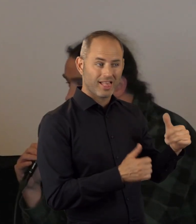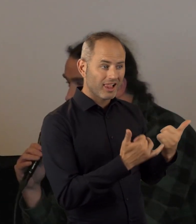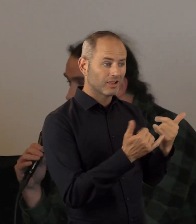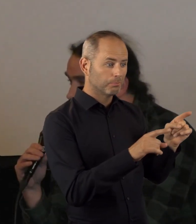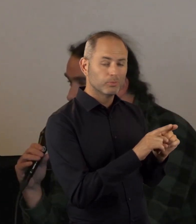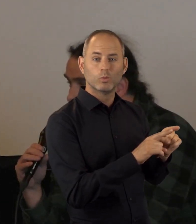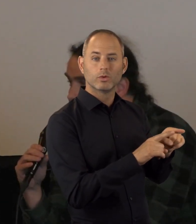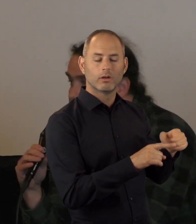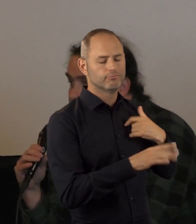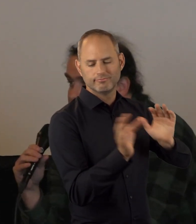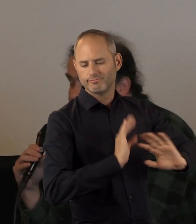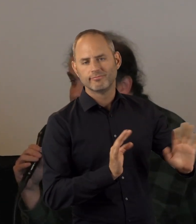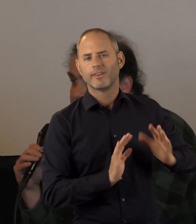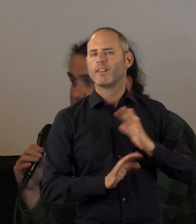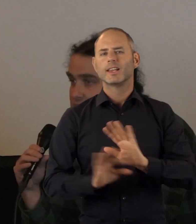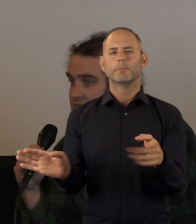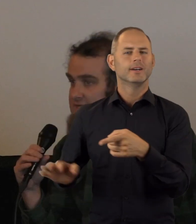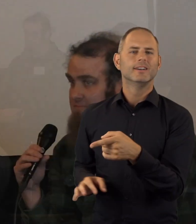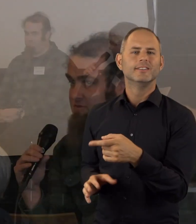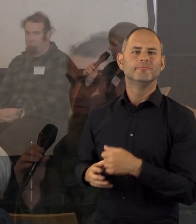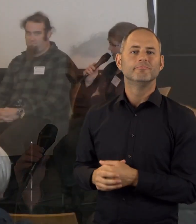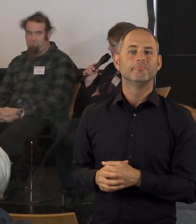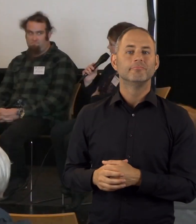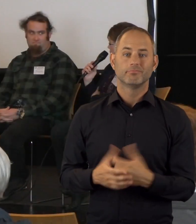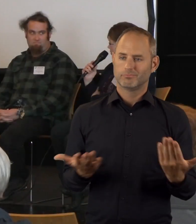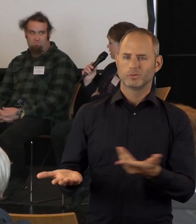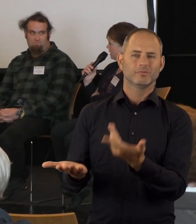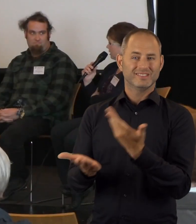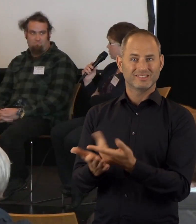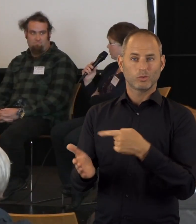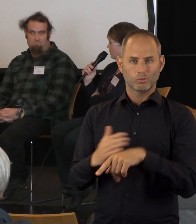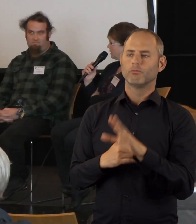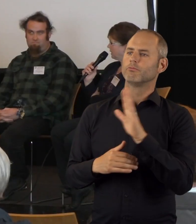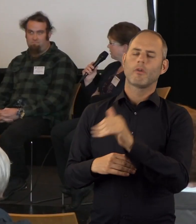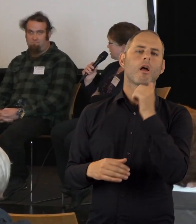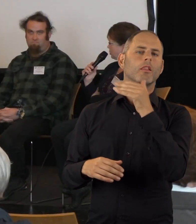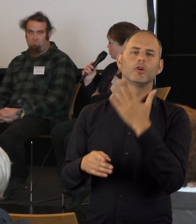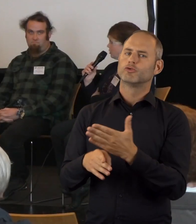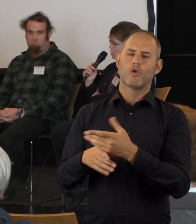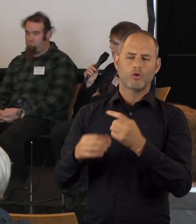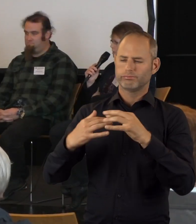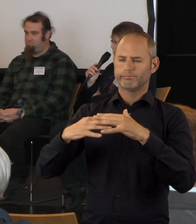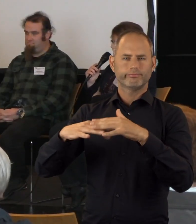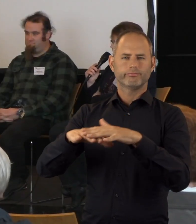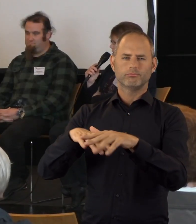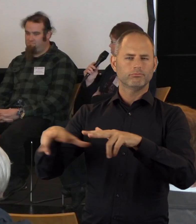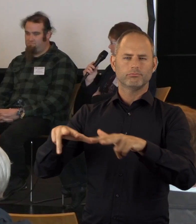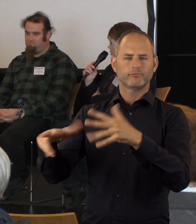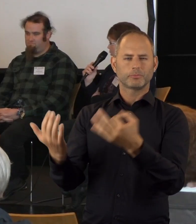Eltern und dem Bruder aufwuchs, will sie nicht mehr. Sie hat dadurch wirklich auch ihren Alltag so gestrickt, wie sie es braucht.